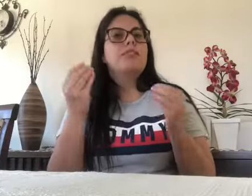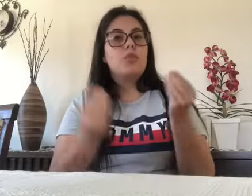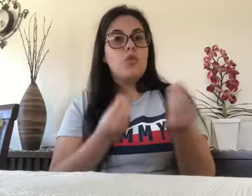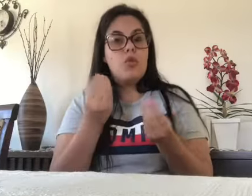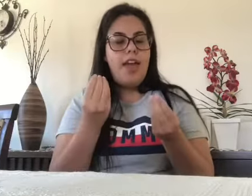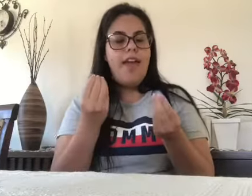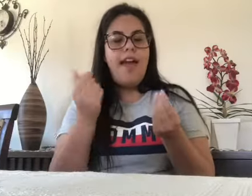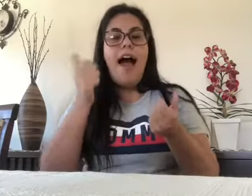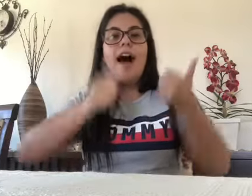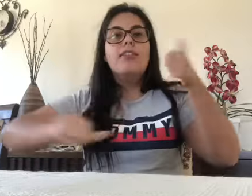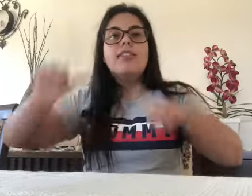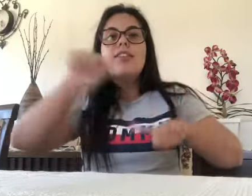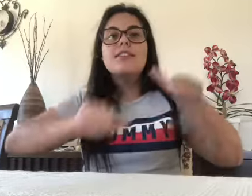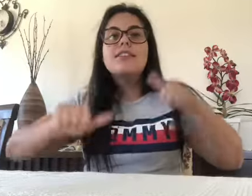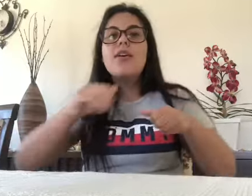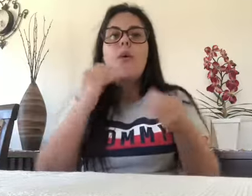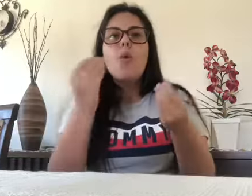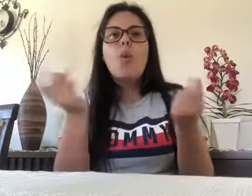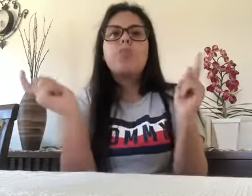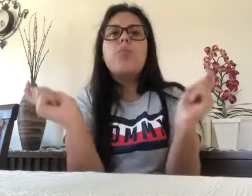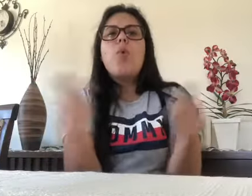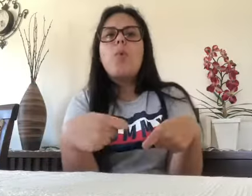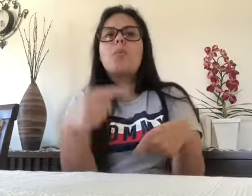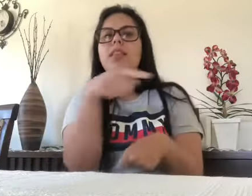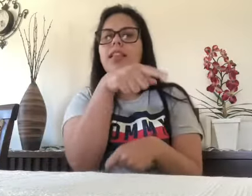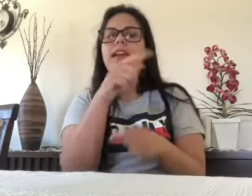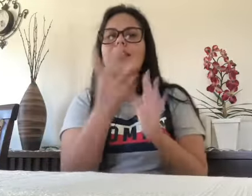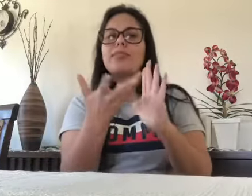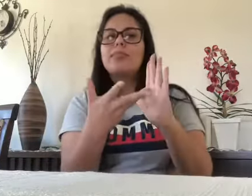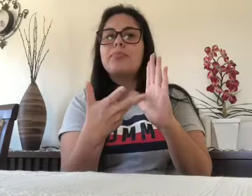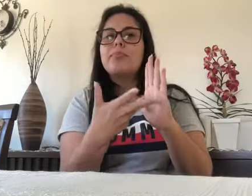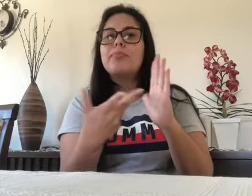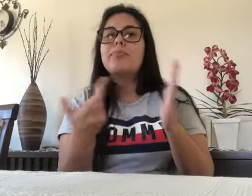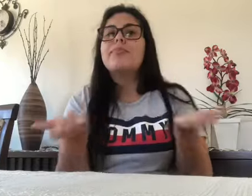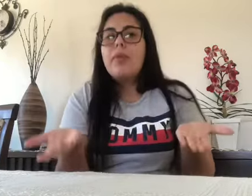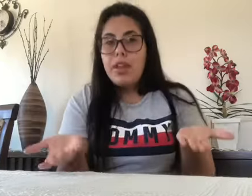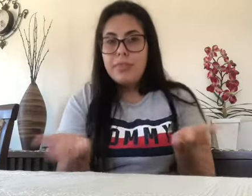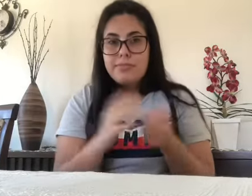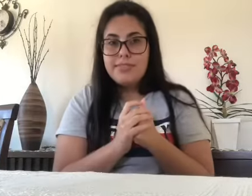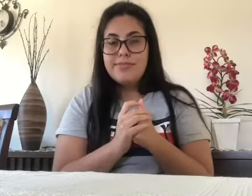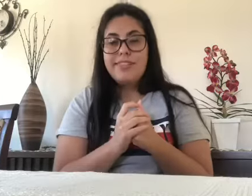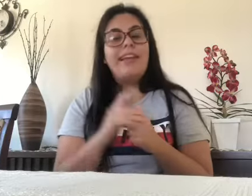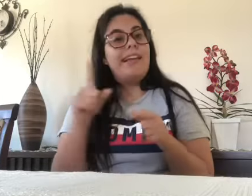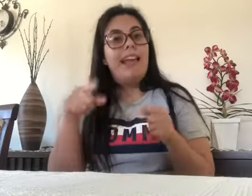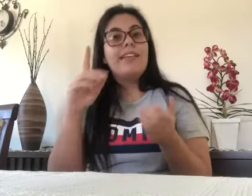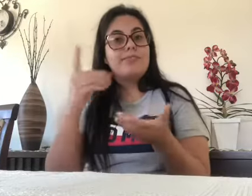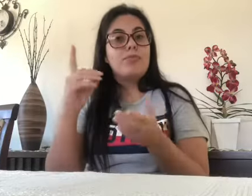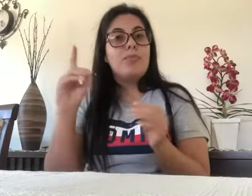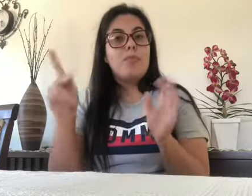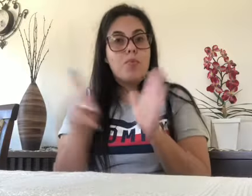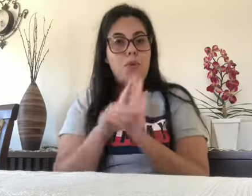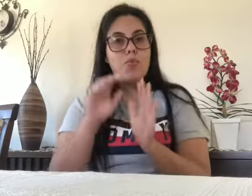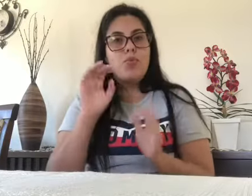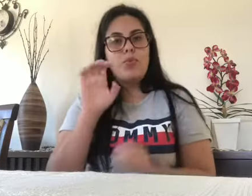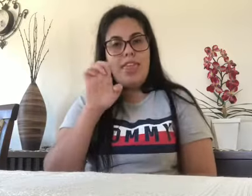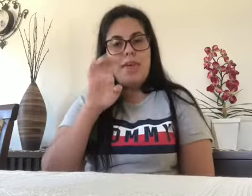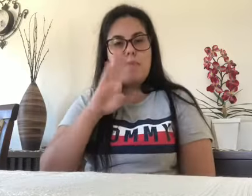Também esse artigo é sobre avaliação dos exames do ProLibras,